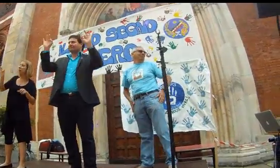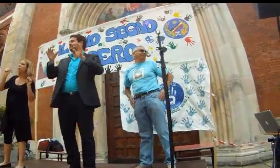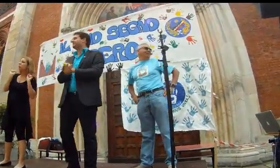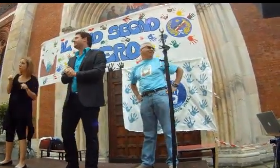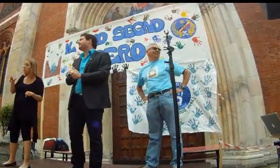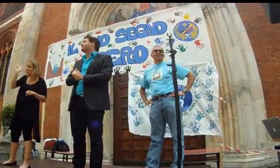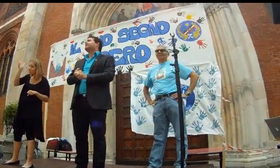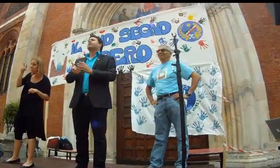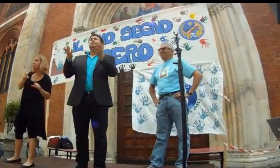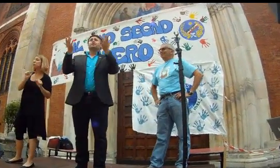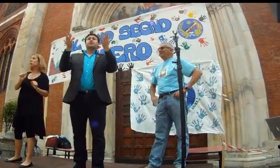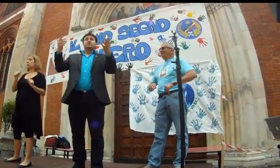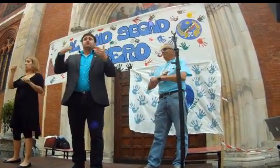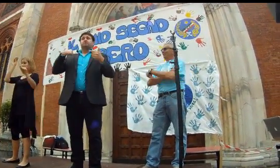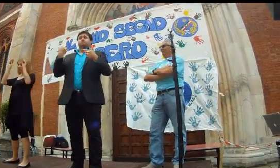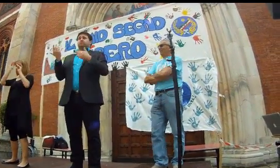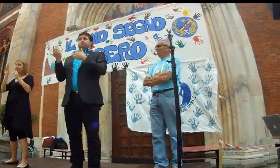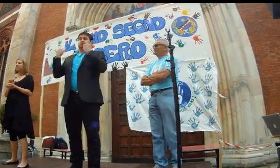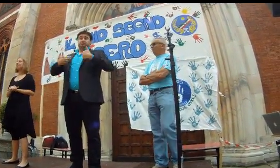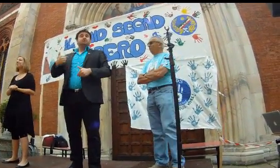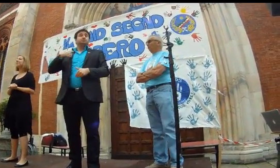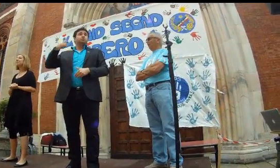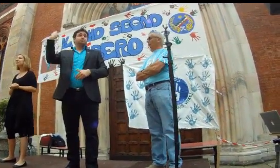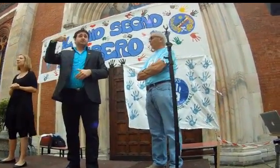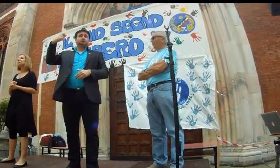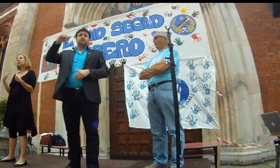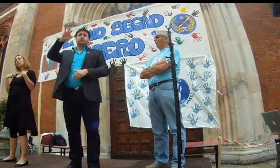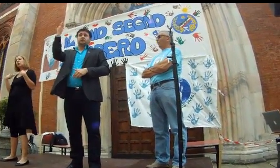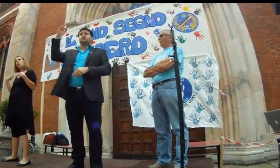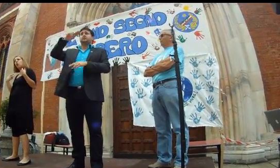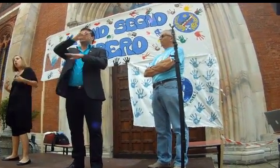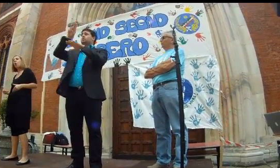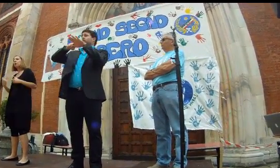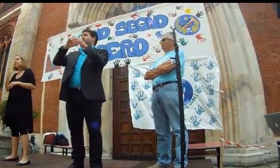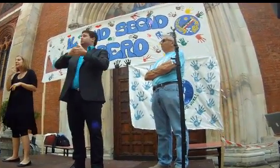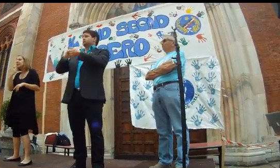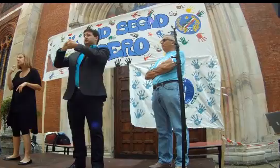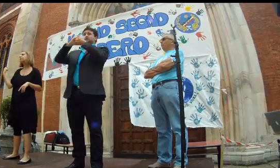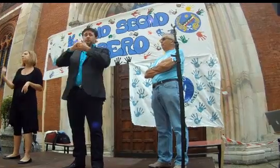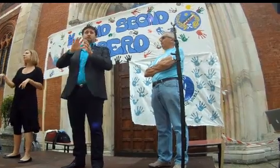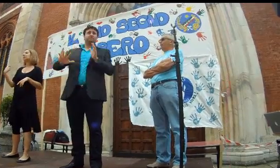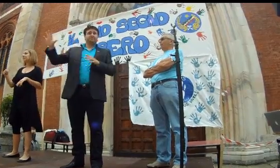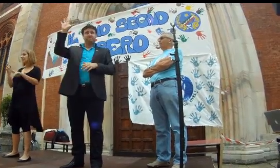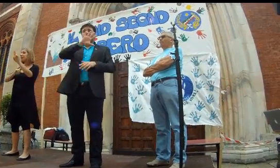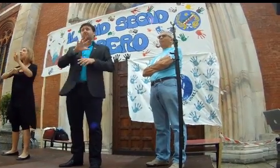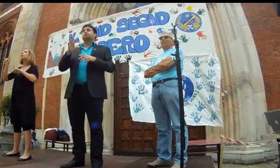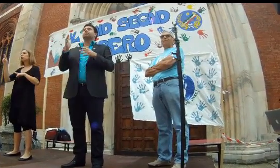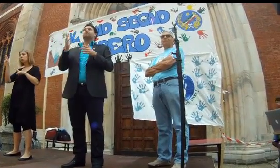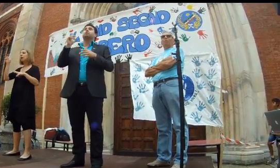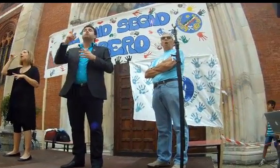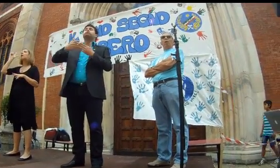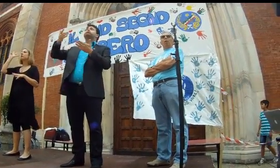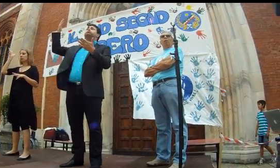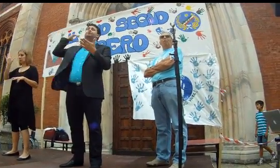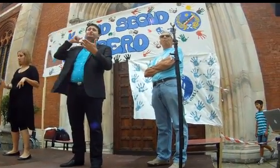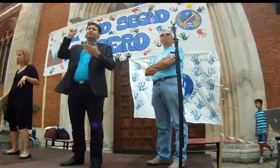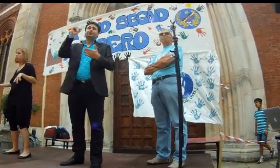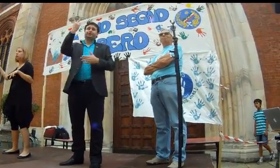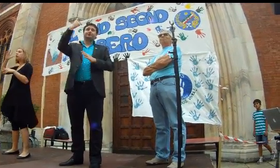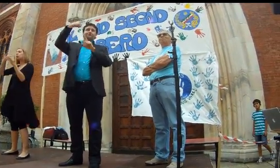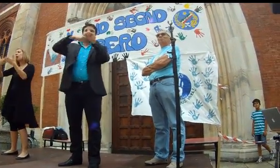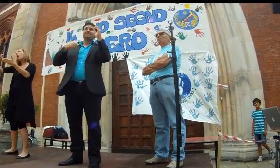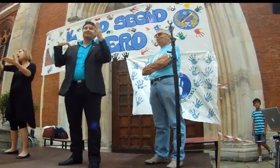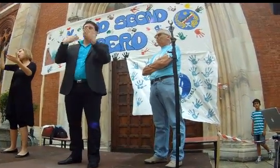internazionali, spero che appunto i francesi possano capire,